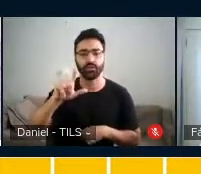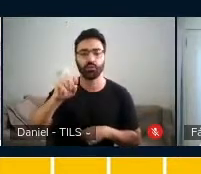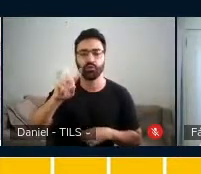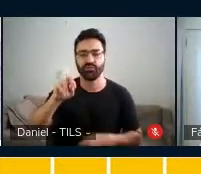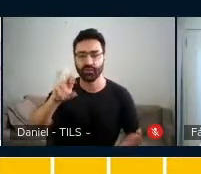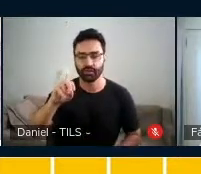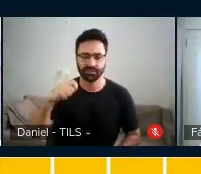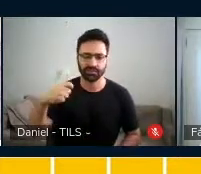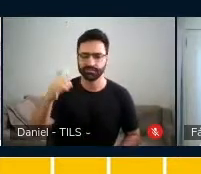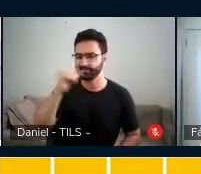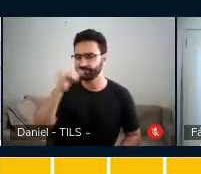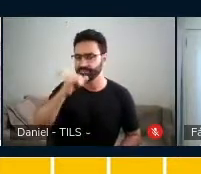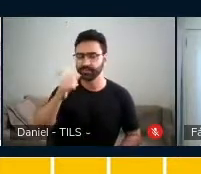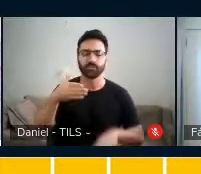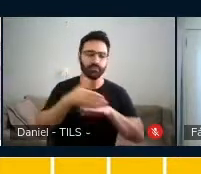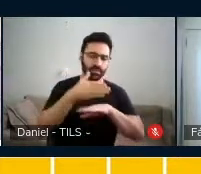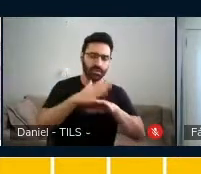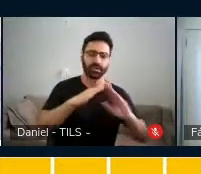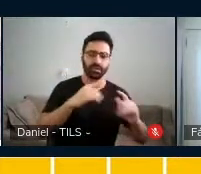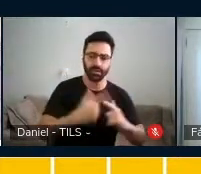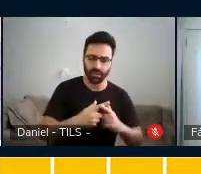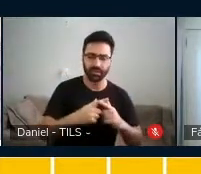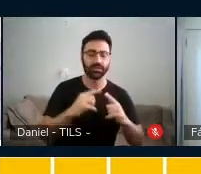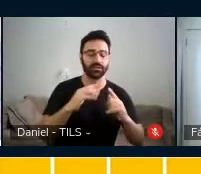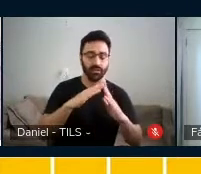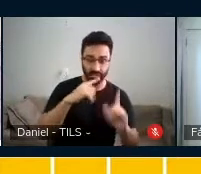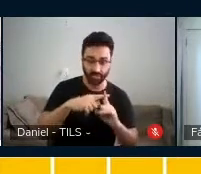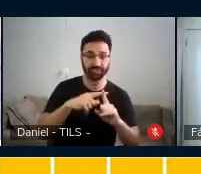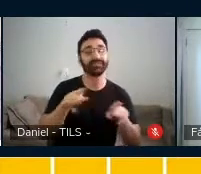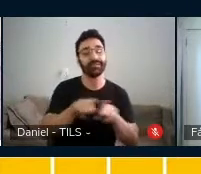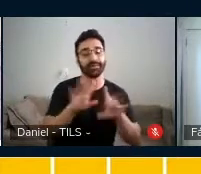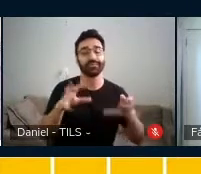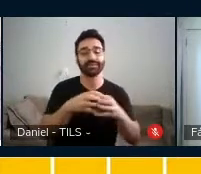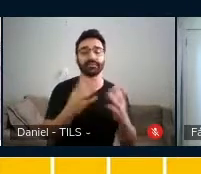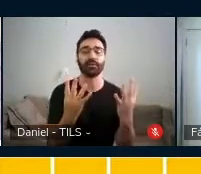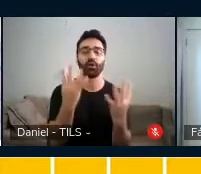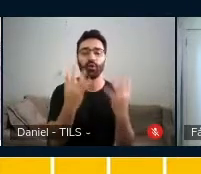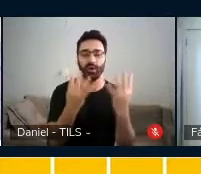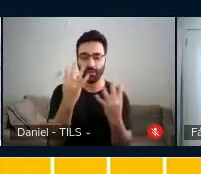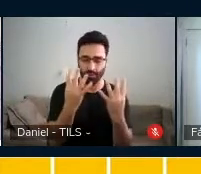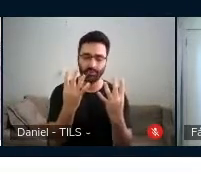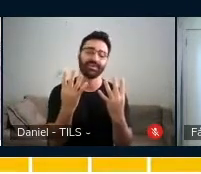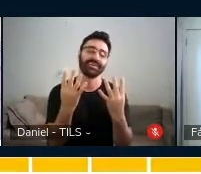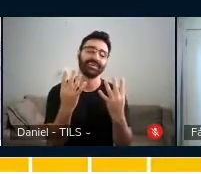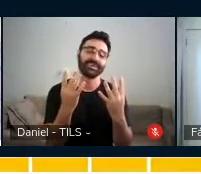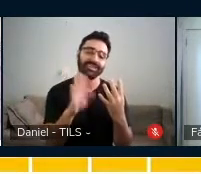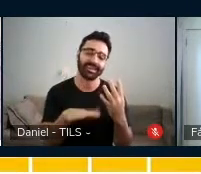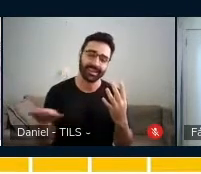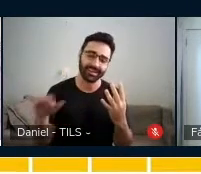frequenta a igreja, faz parte do coral das crianças, gosta de música e cachorro.